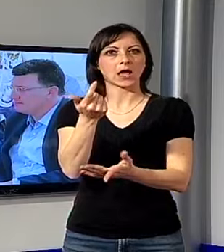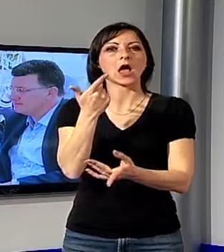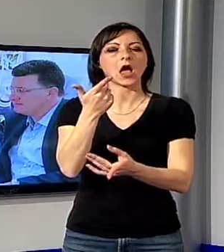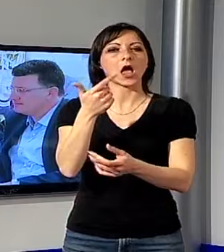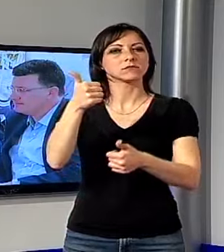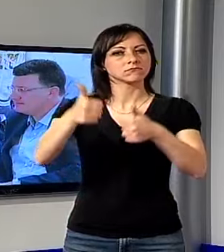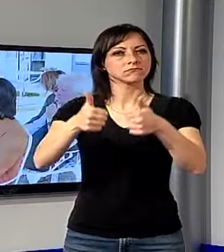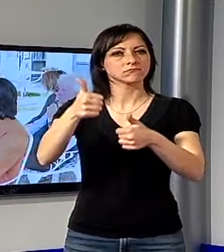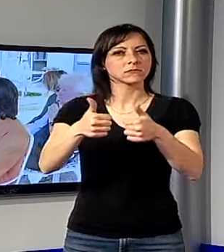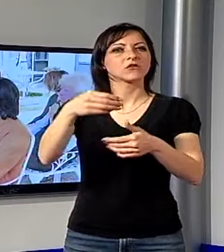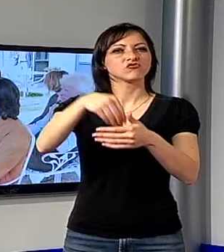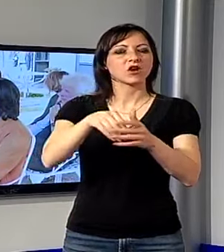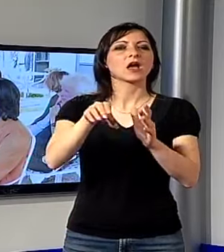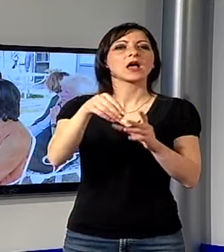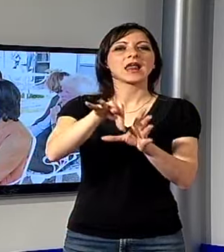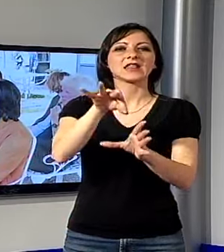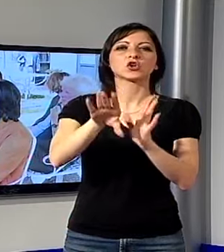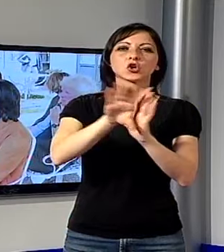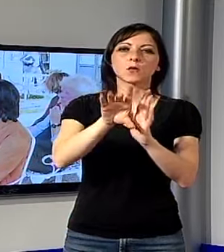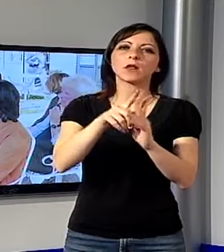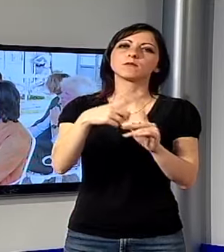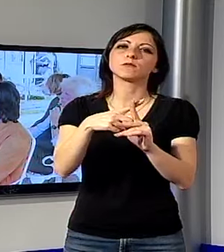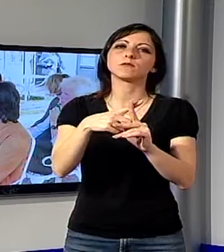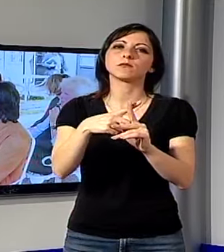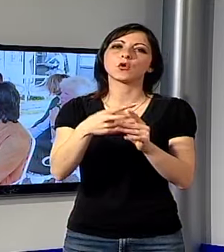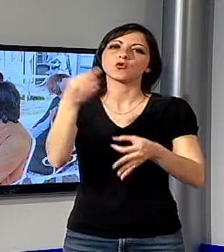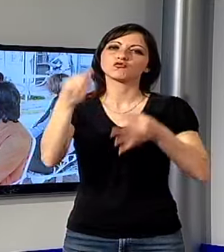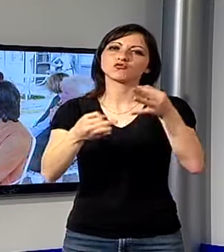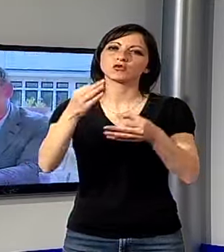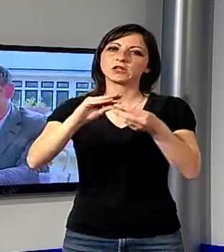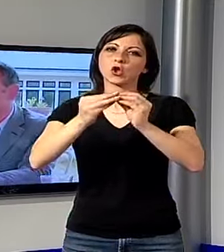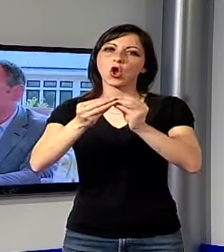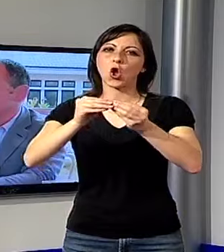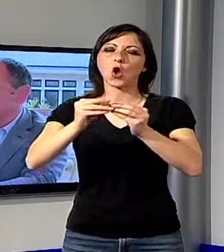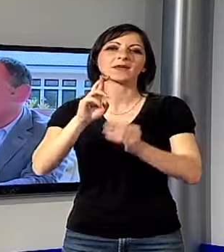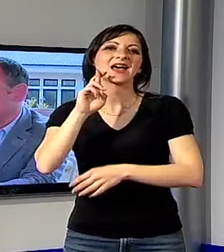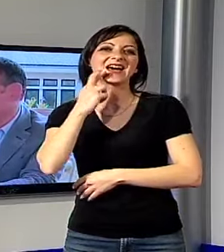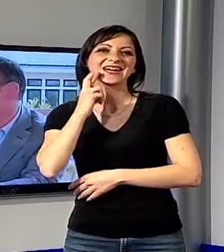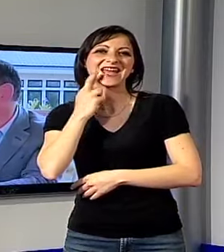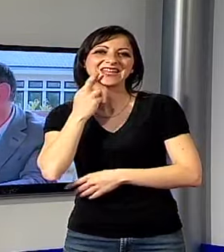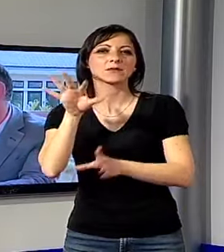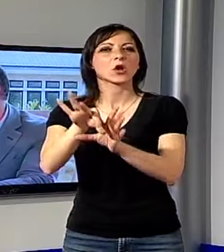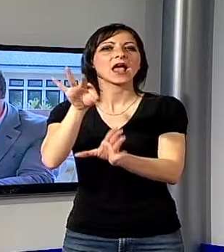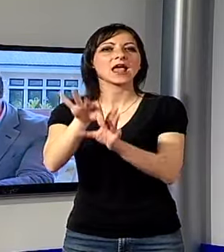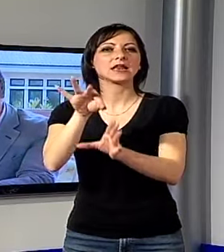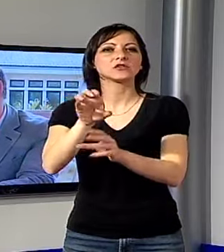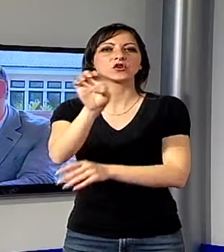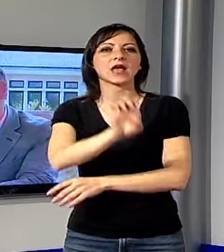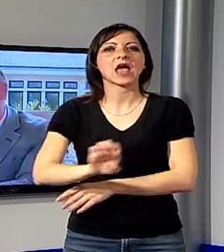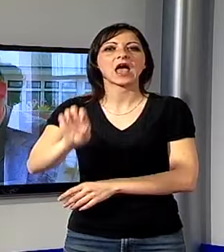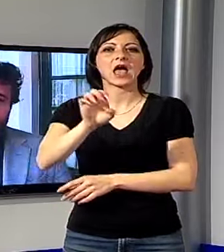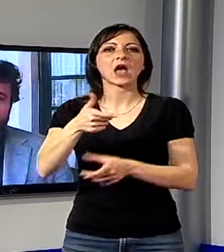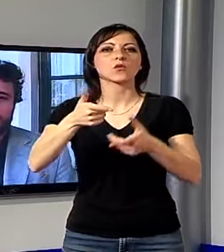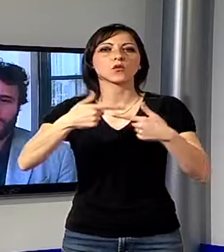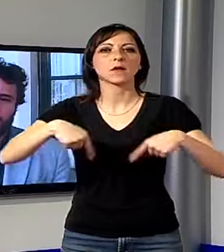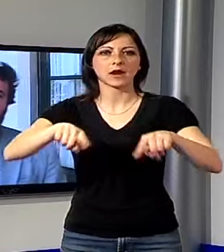in ballo non ci sono solo le comunali ma anche un giudizio sul primo operato di Renzi e le elezioni per l'Europarlamento. Ci sono